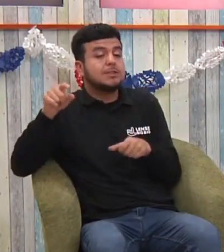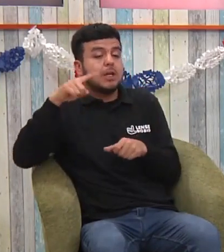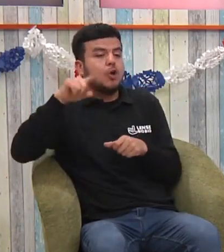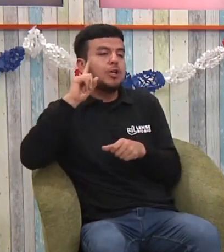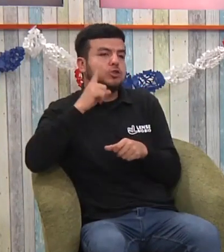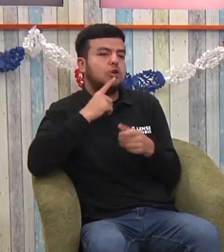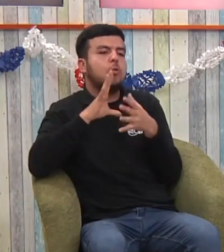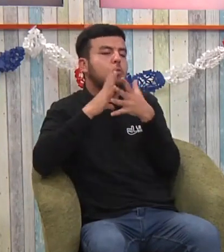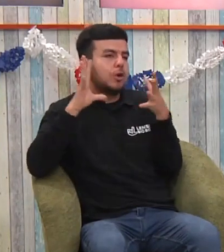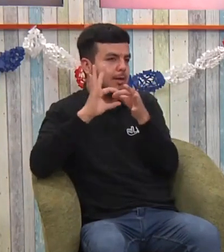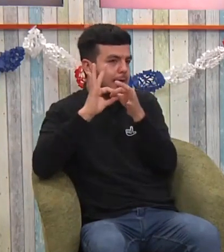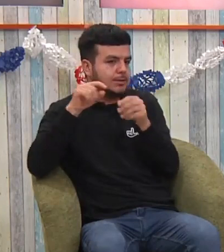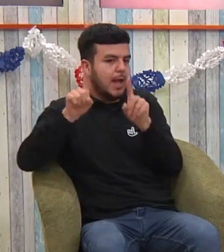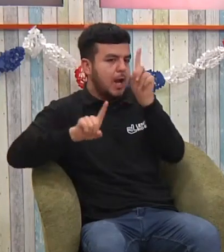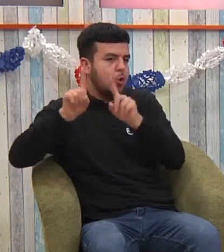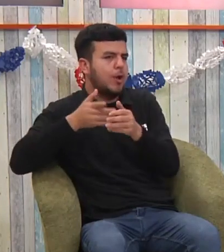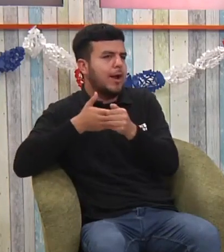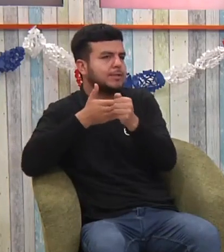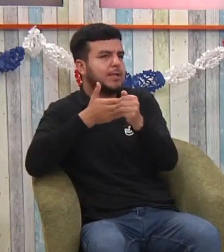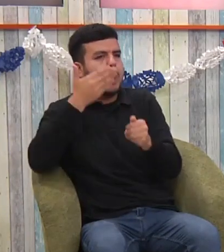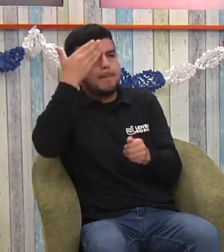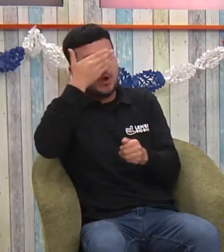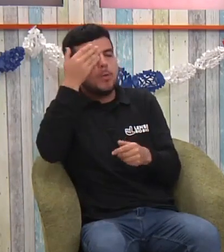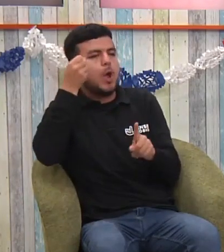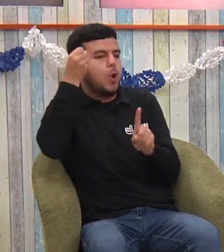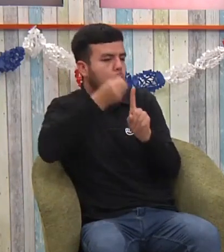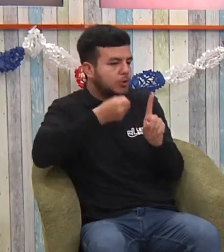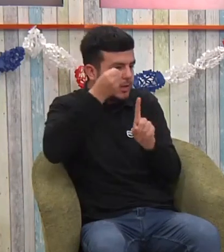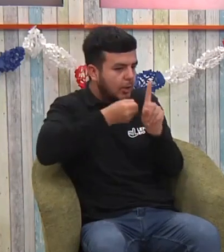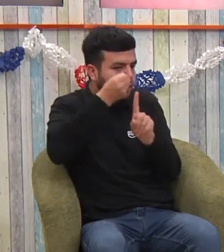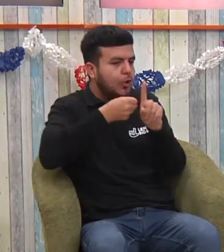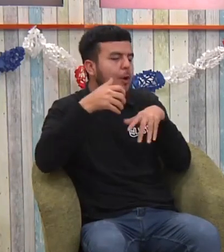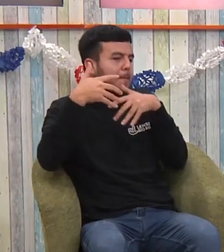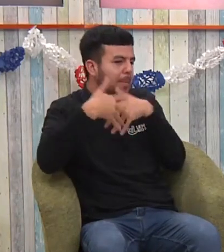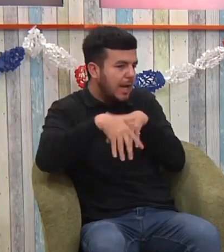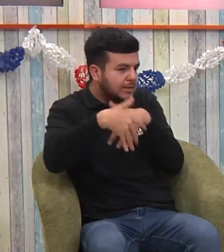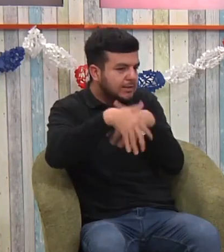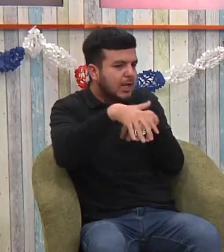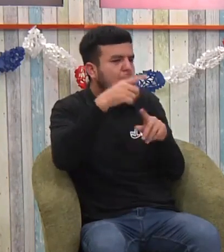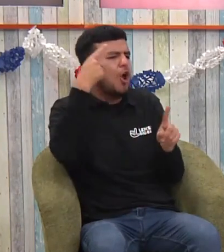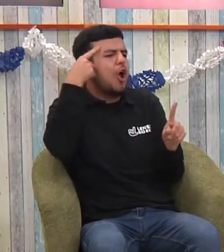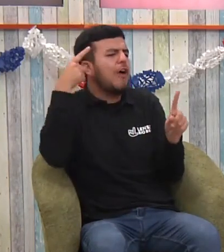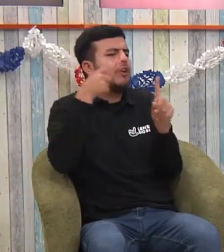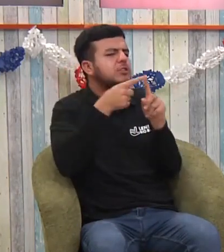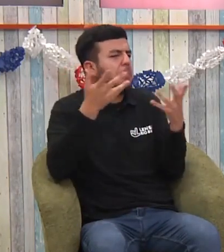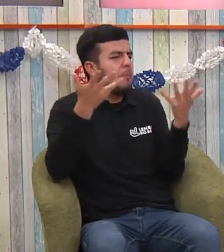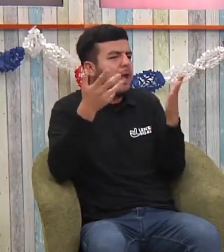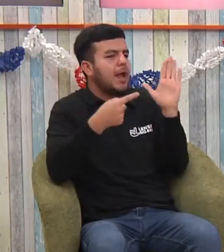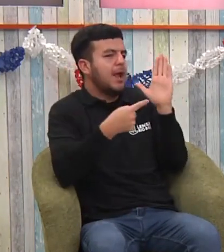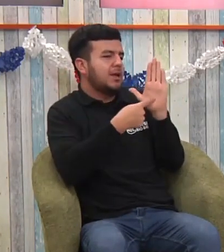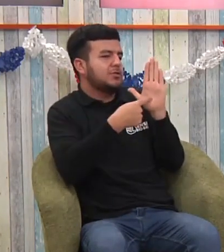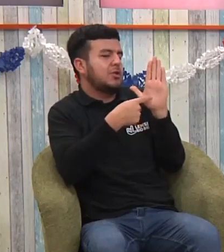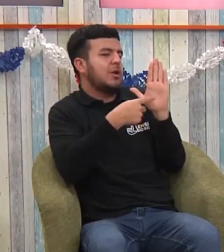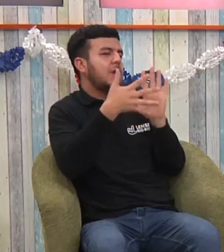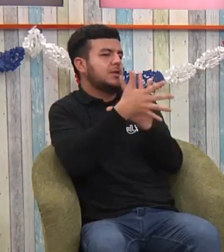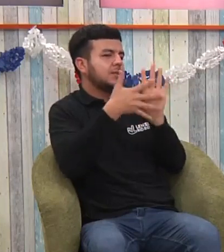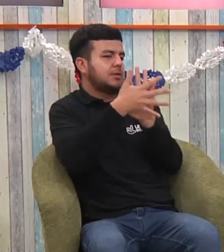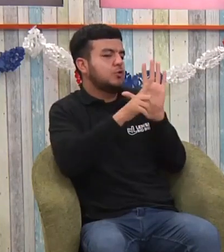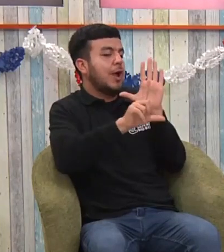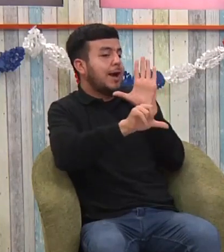reales. Las personas sordas hoy día agradecemos a quienes han sido líderes dentro de la comunidad sorda y han